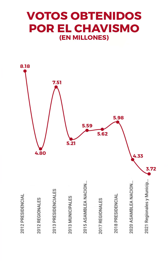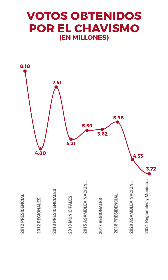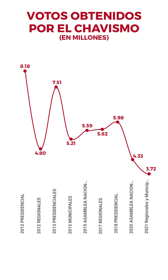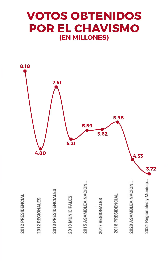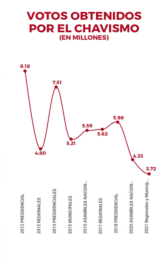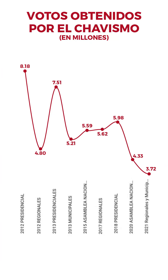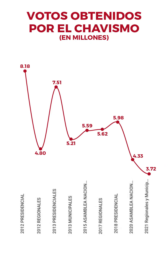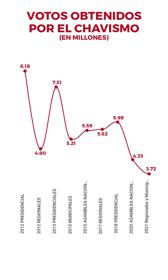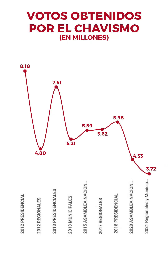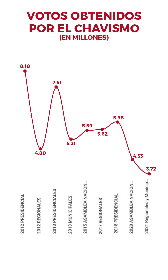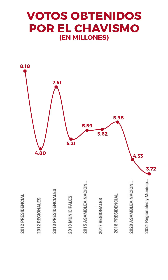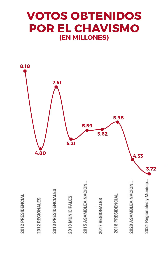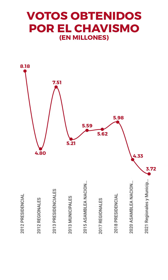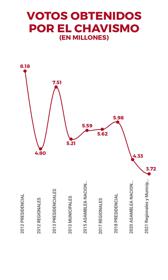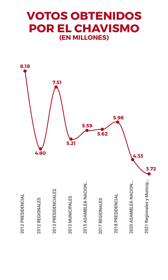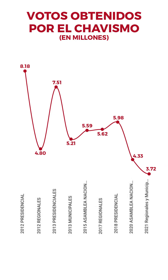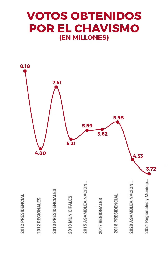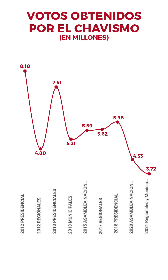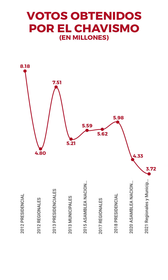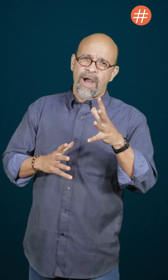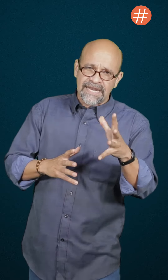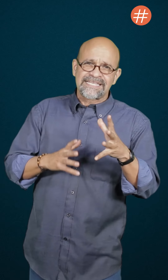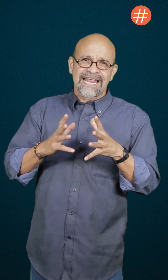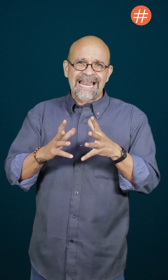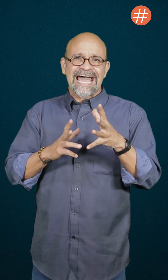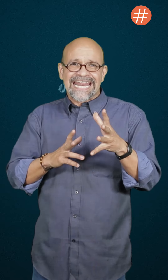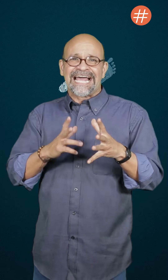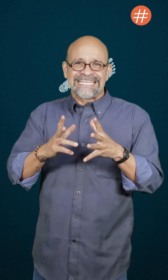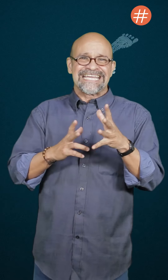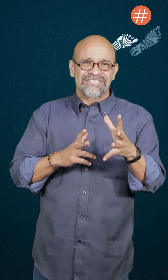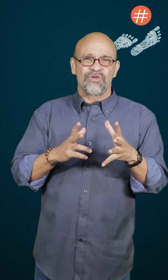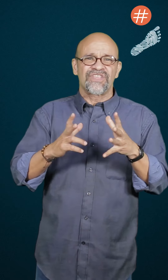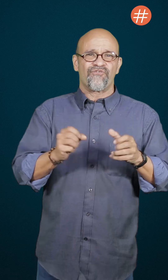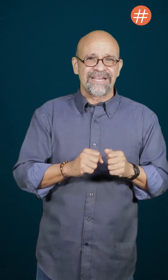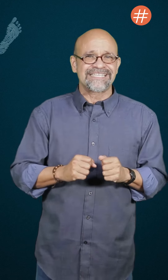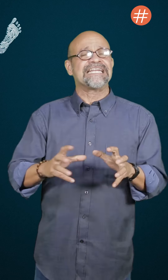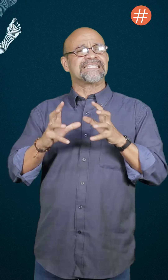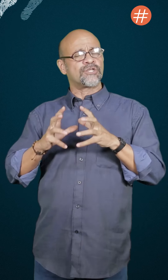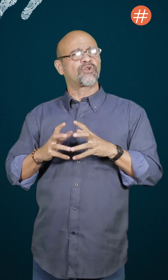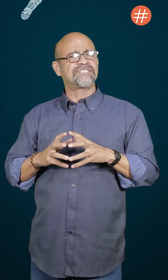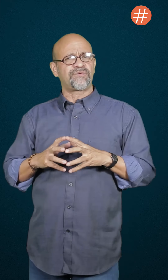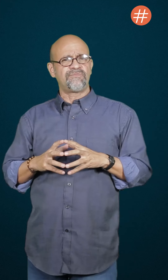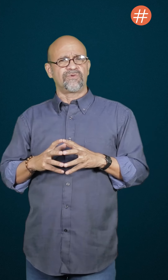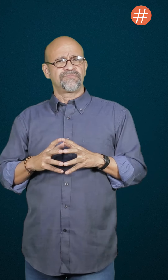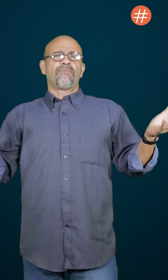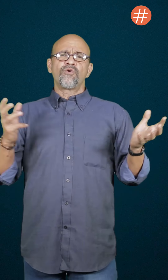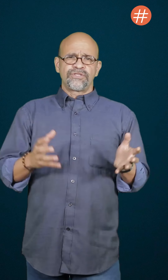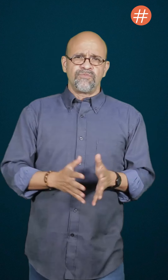estrategia para detener la caída de la votación del PSU? ¿Cuál será la realineación de fuerzas al interior del chavismo? Bueno, por último,